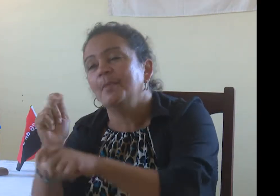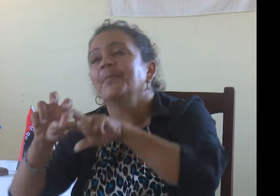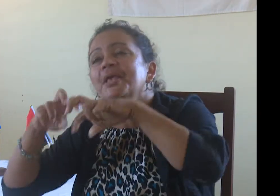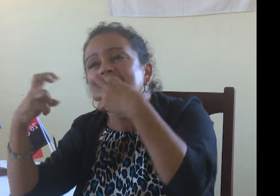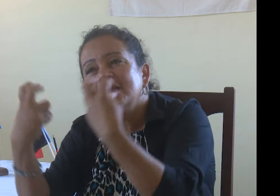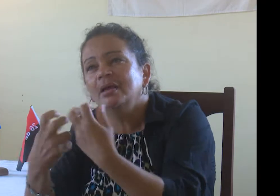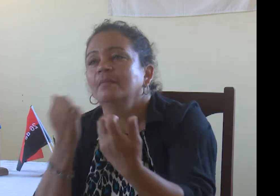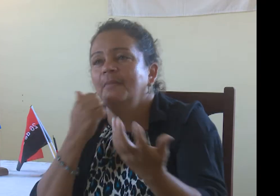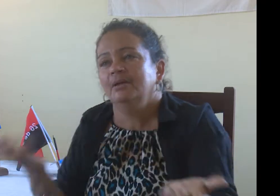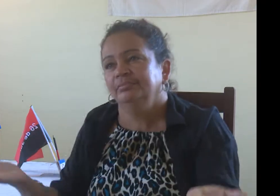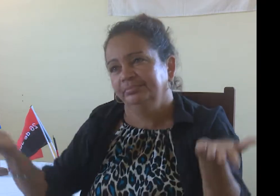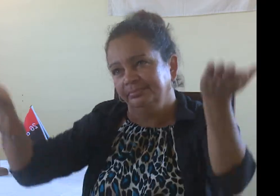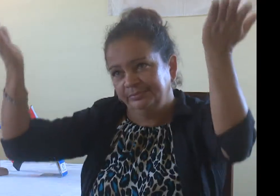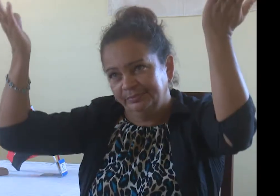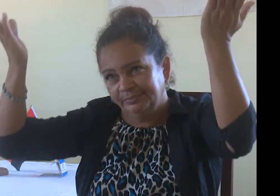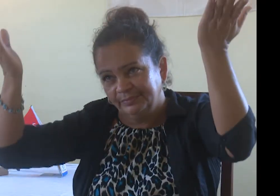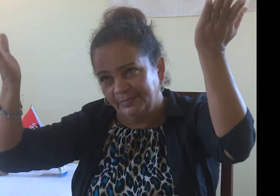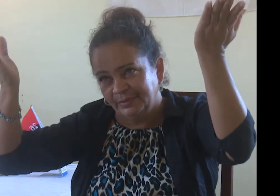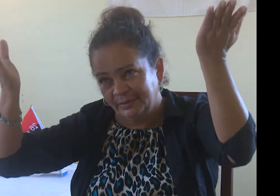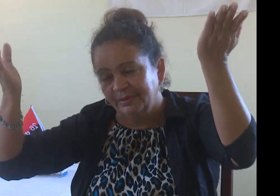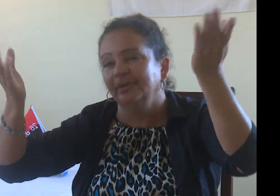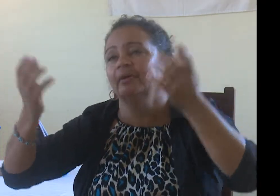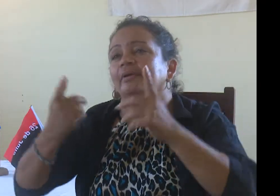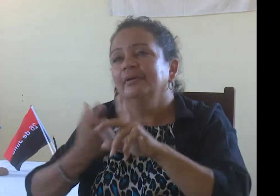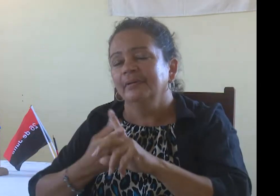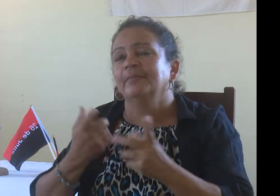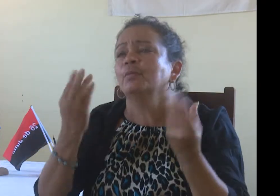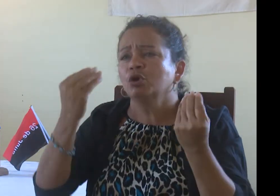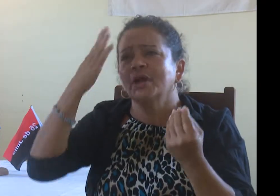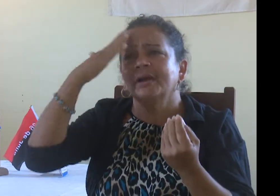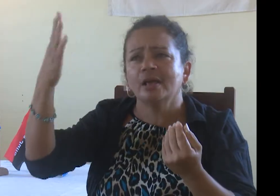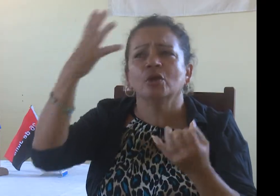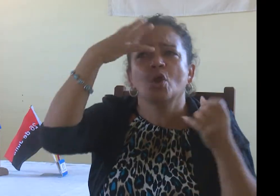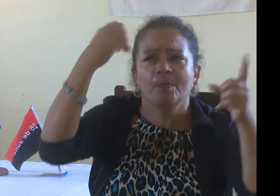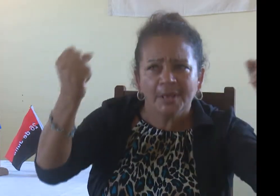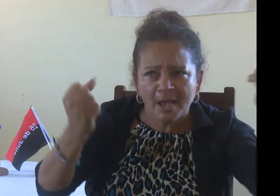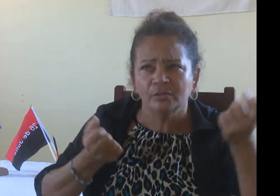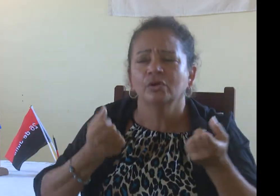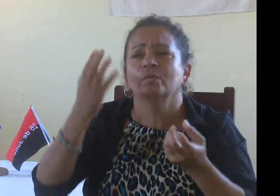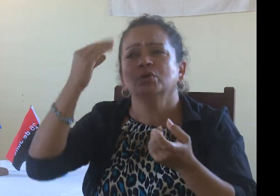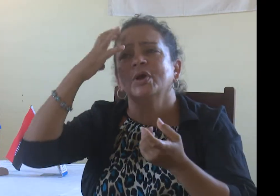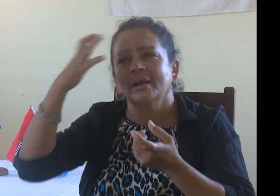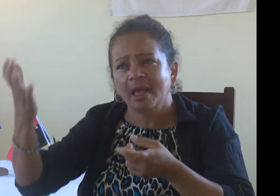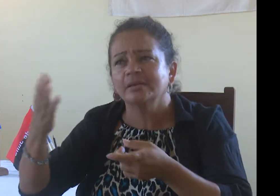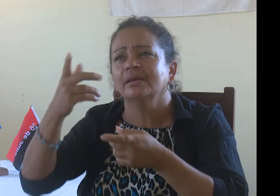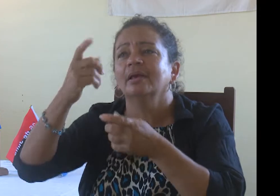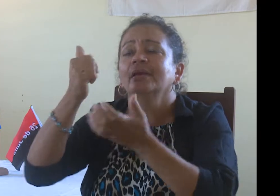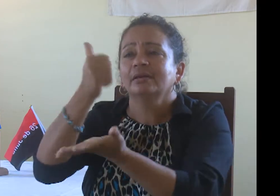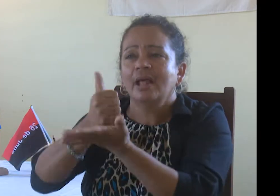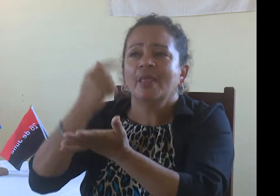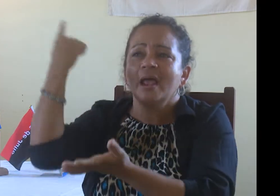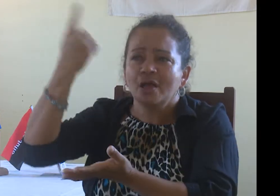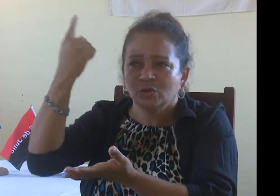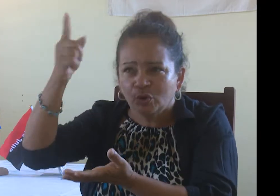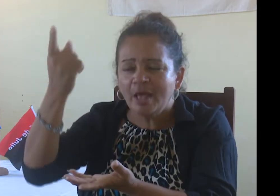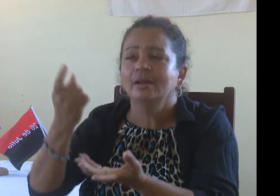¿Por qué? Sabían la lengua de señas, pero el significado en el español no lo sabían.